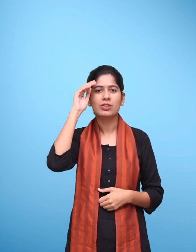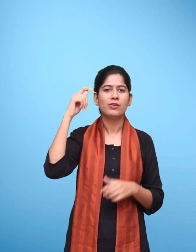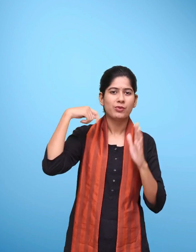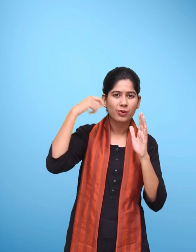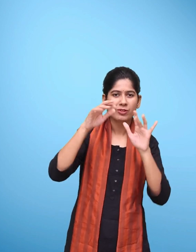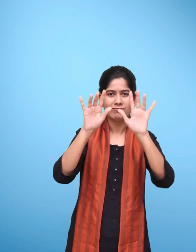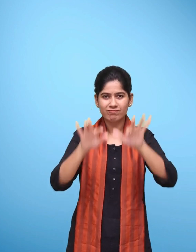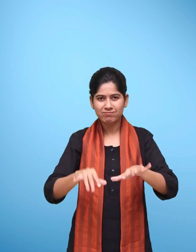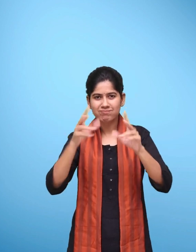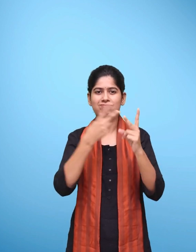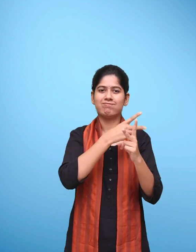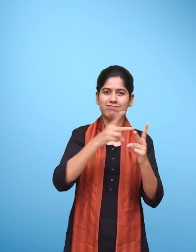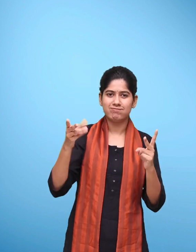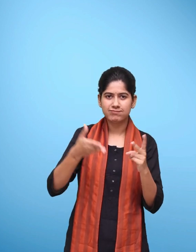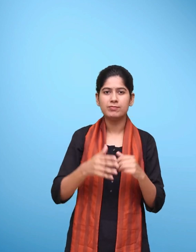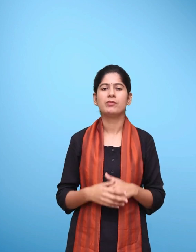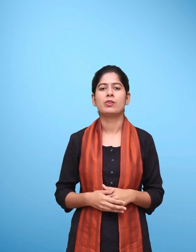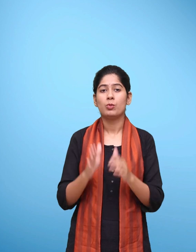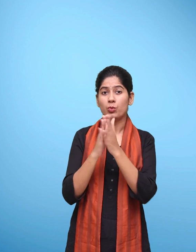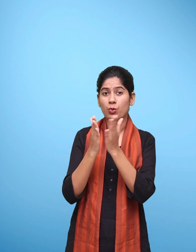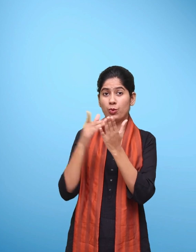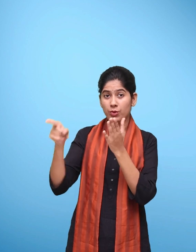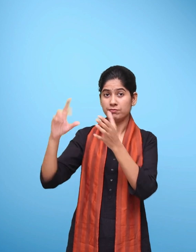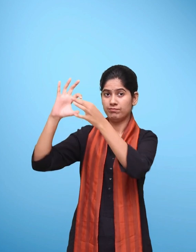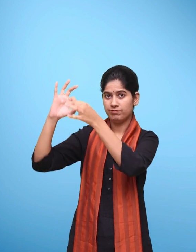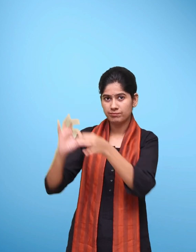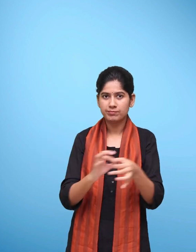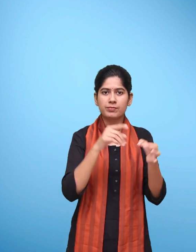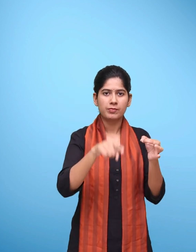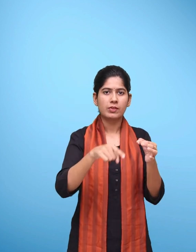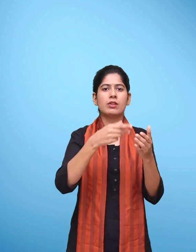पाठ्थे सामगरी आधी को प्राप्त करने में सहायता करेगा